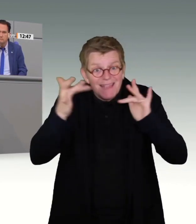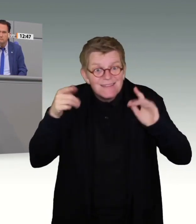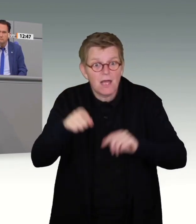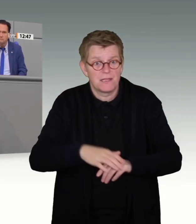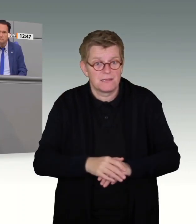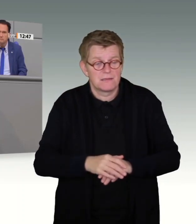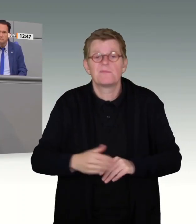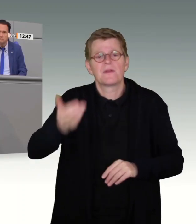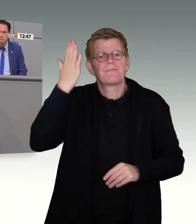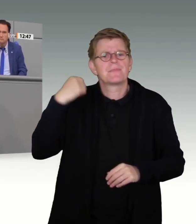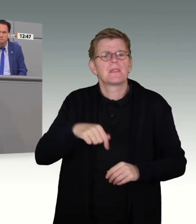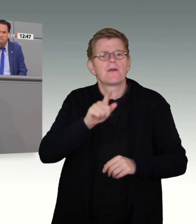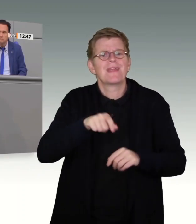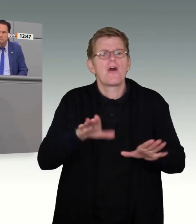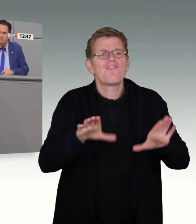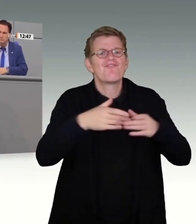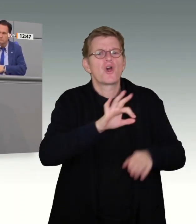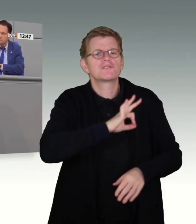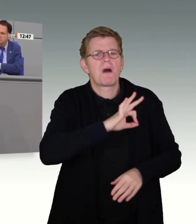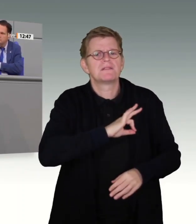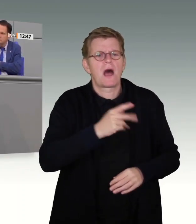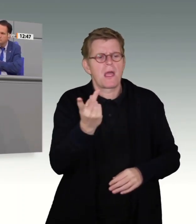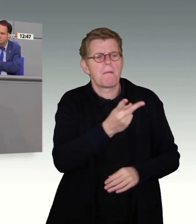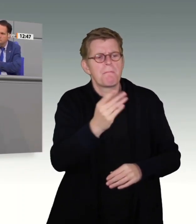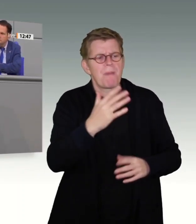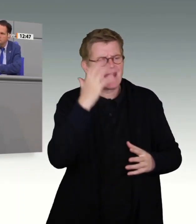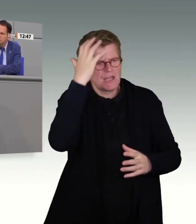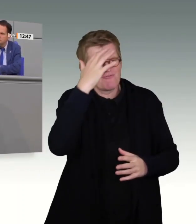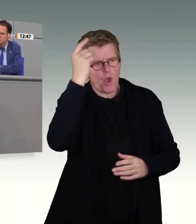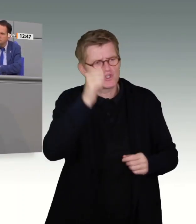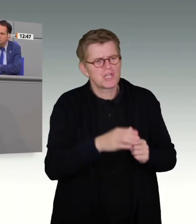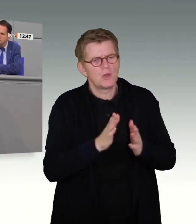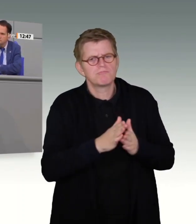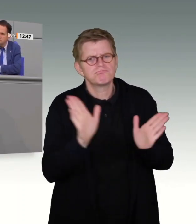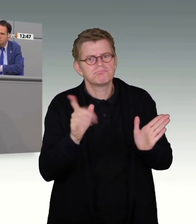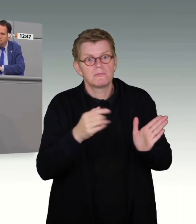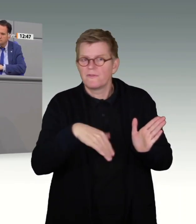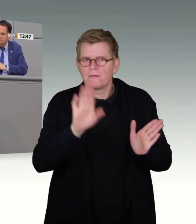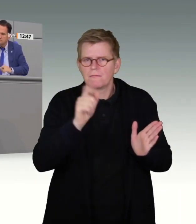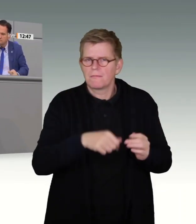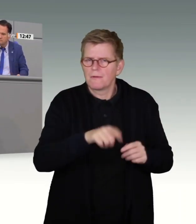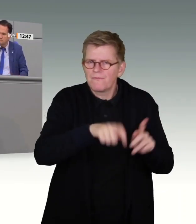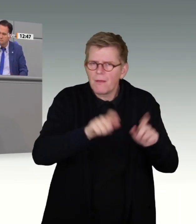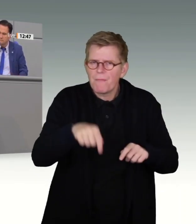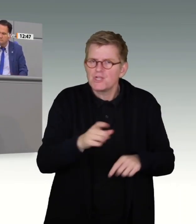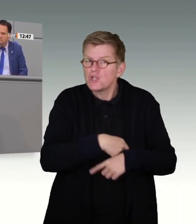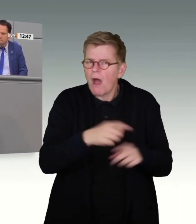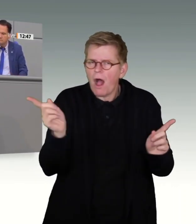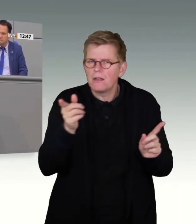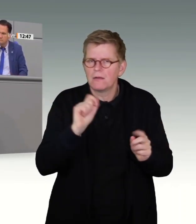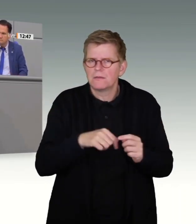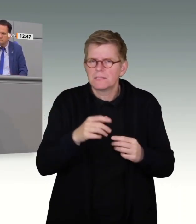die beiden ehemaligen Volksparteien Vorstellungen entwickelt, die leider in die Richtung gehen, dort alle Menschen vorsorglich unter staatliche